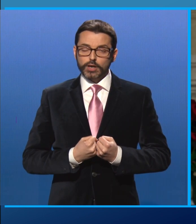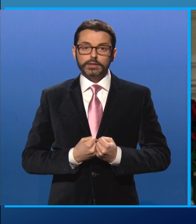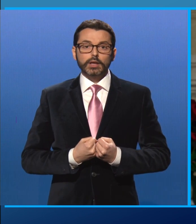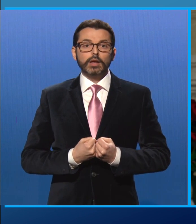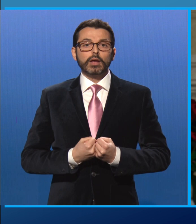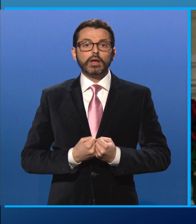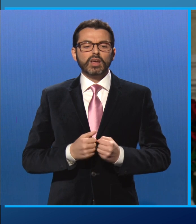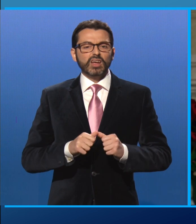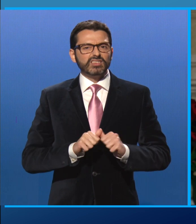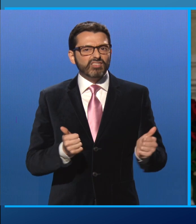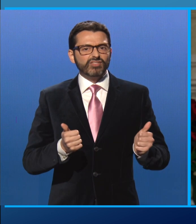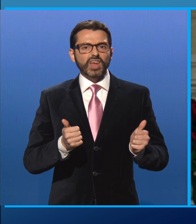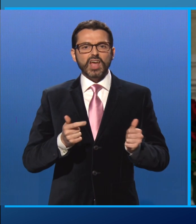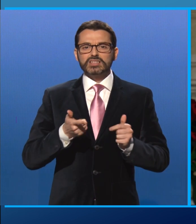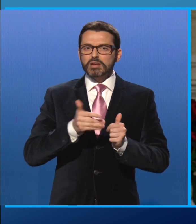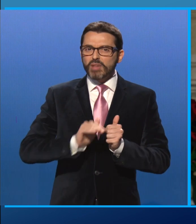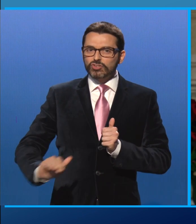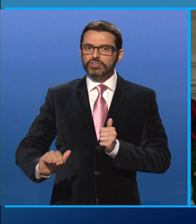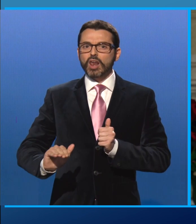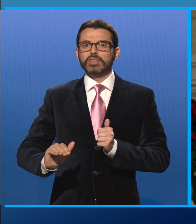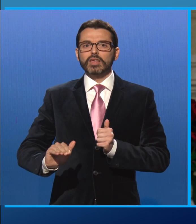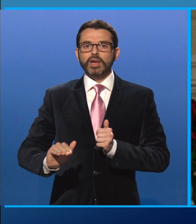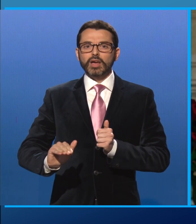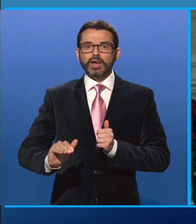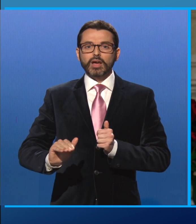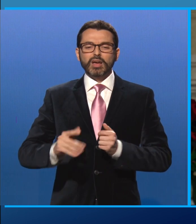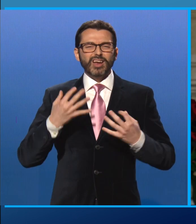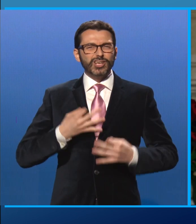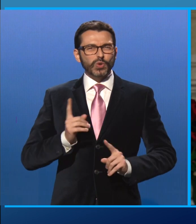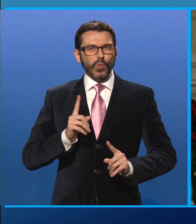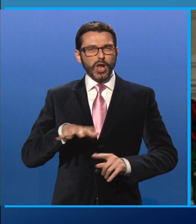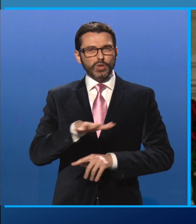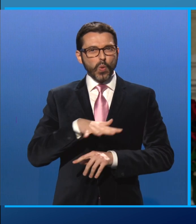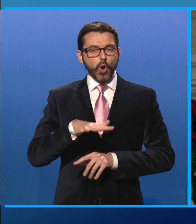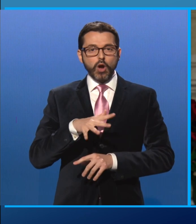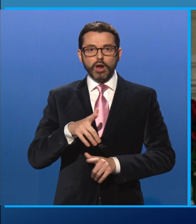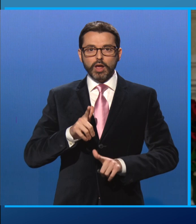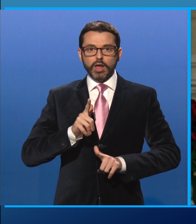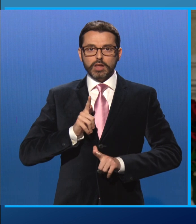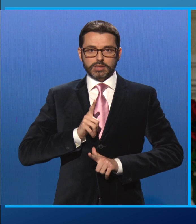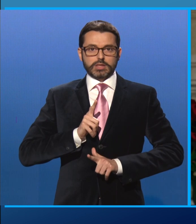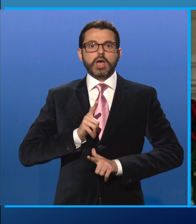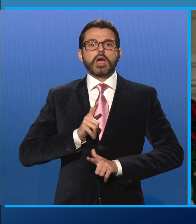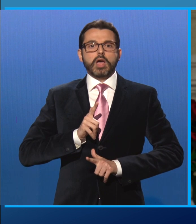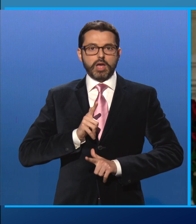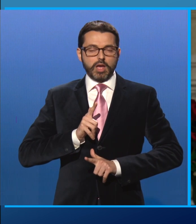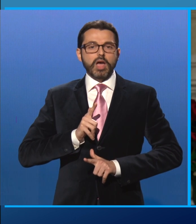Disuguaglianze, marginalità, insicurezze di alcuni luoghi minano le stesse possibilità di sviluppo.